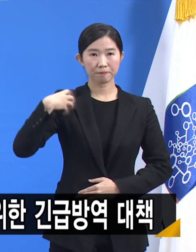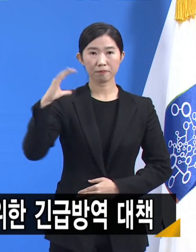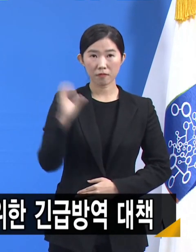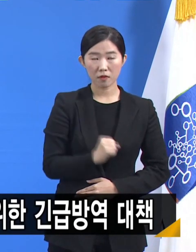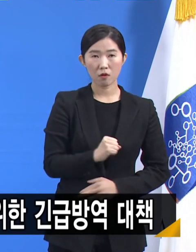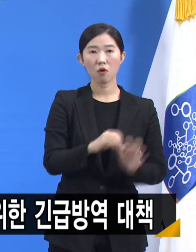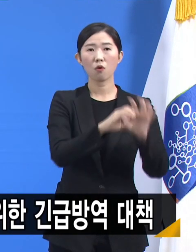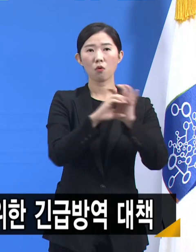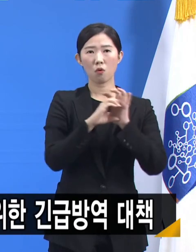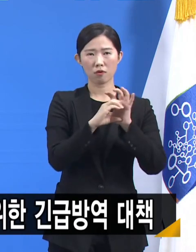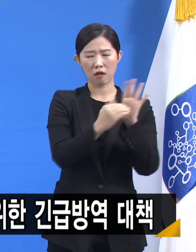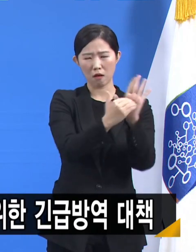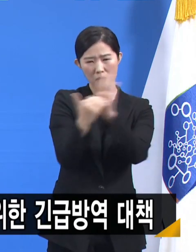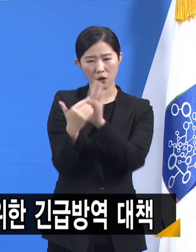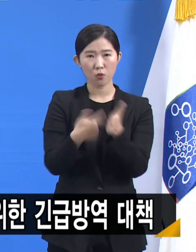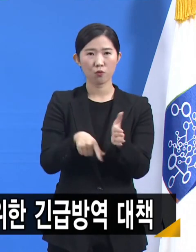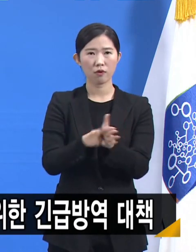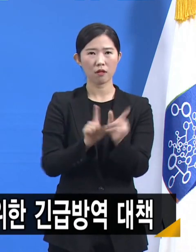더욱 매진하겠습니다.